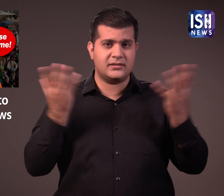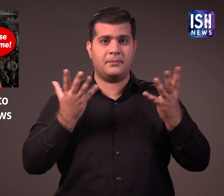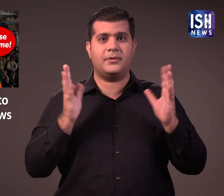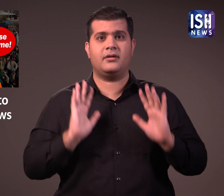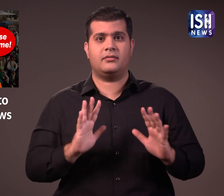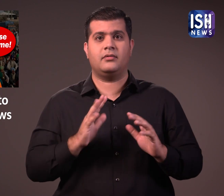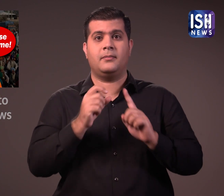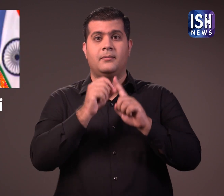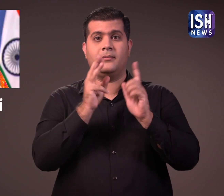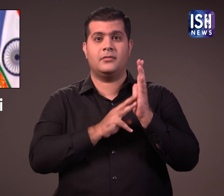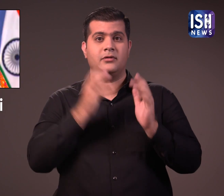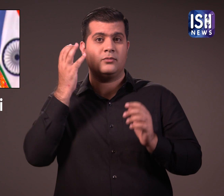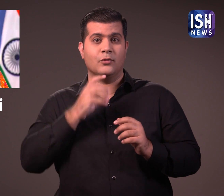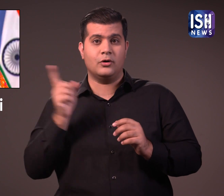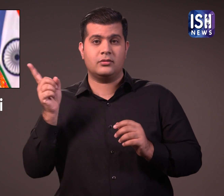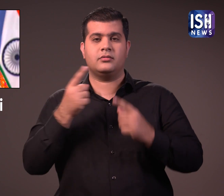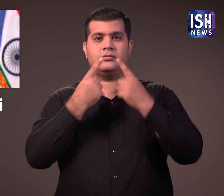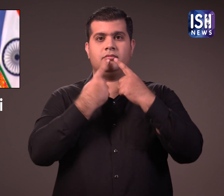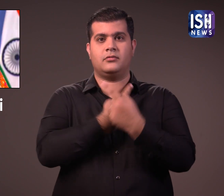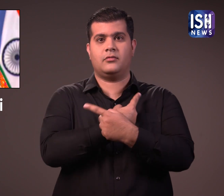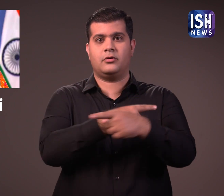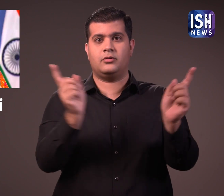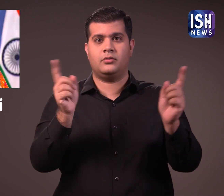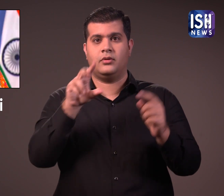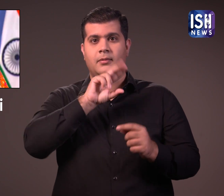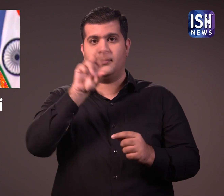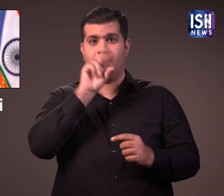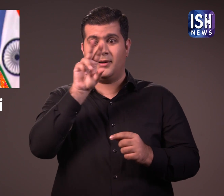मोदी ने एक आश्चे रजनक गोशना करते हुए कहा